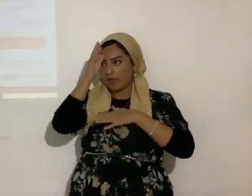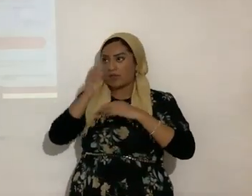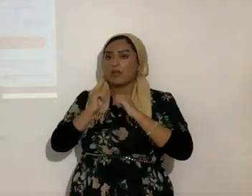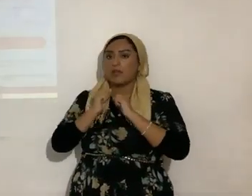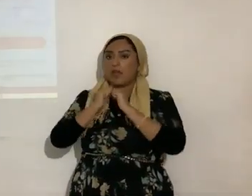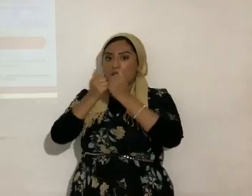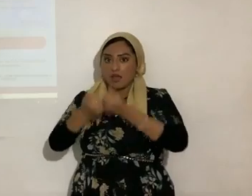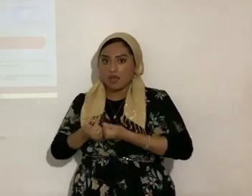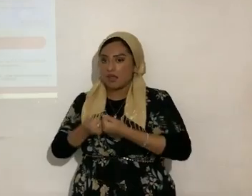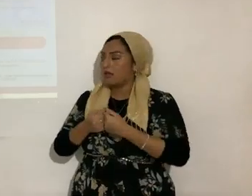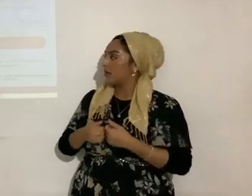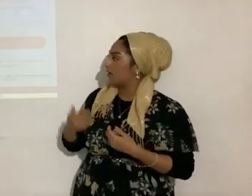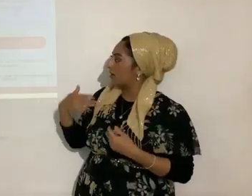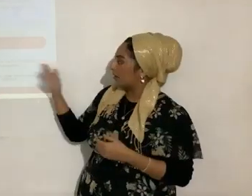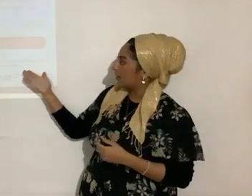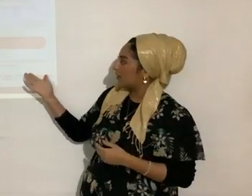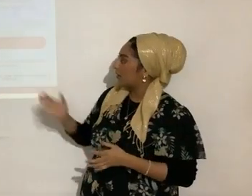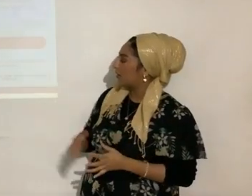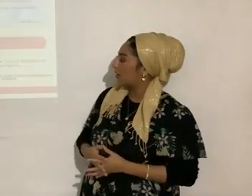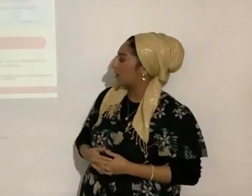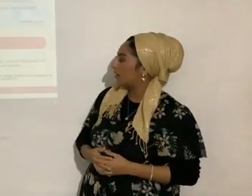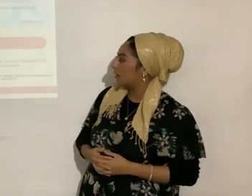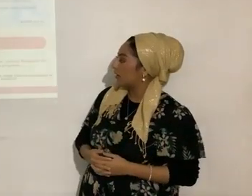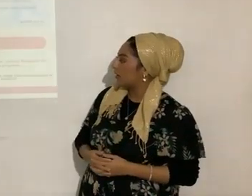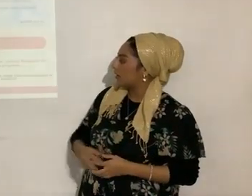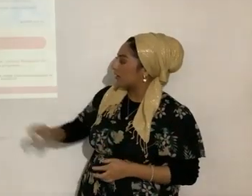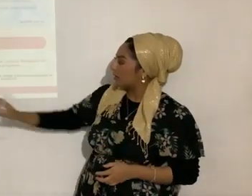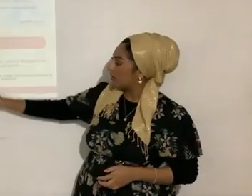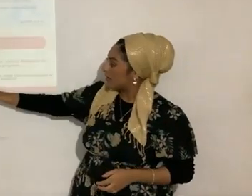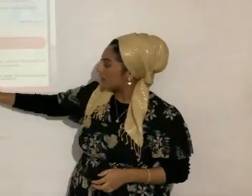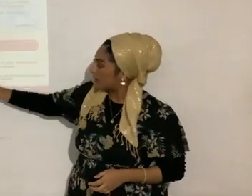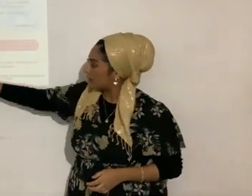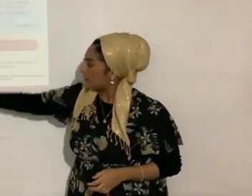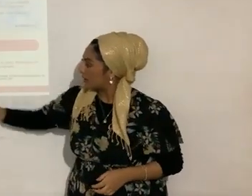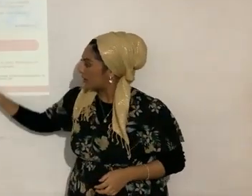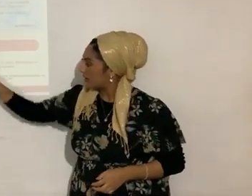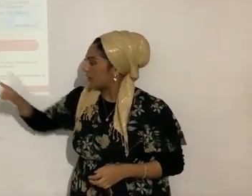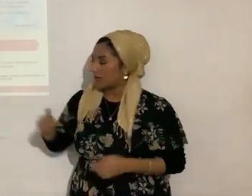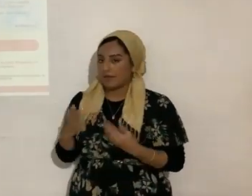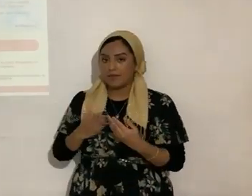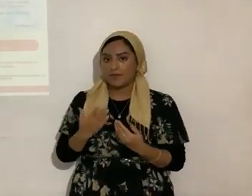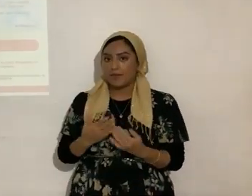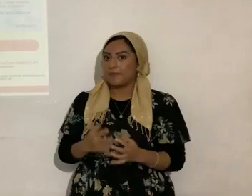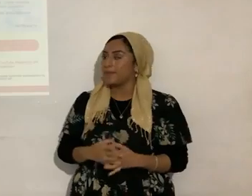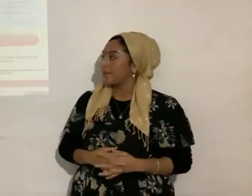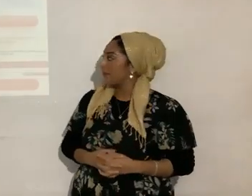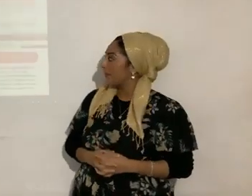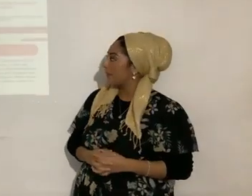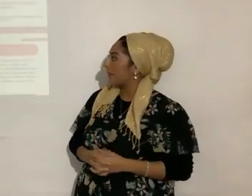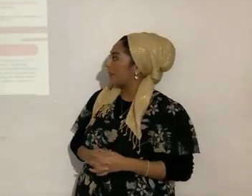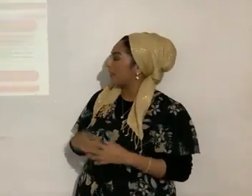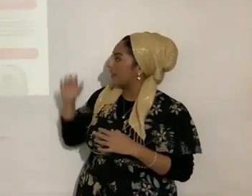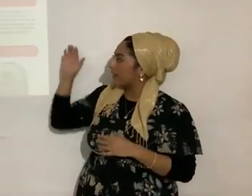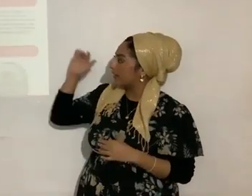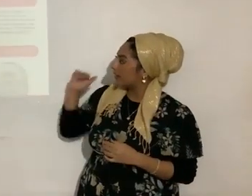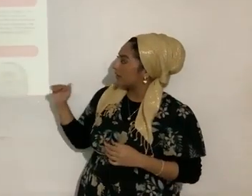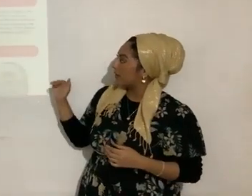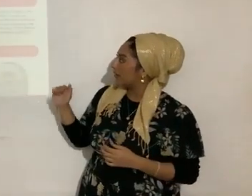Ahí están los códigos QR para que sea más fácil. Sí, seguimos, ¿verdad? Entonces